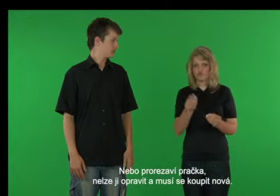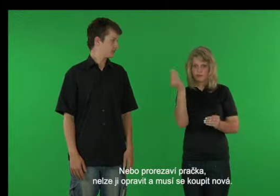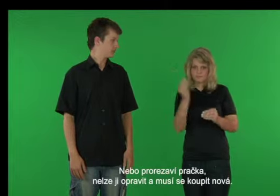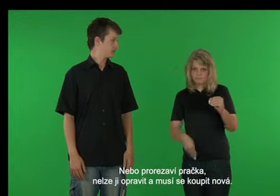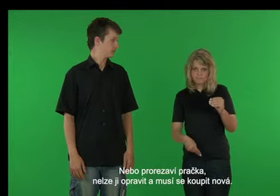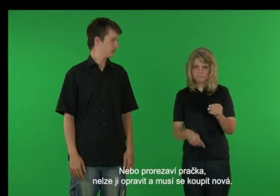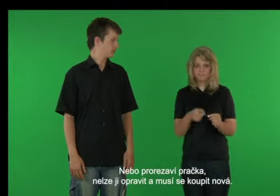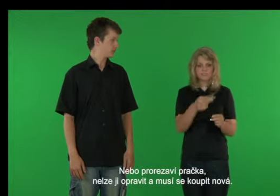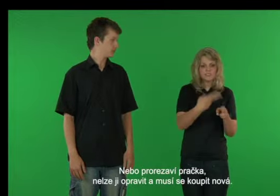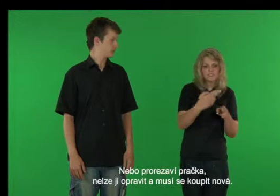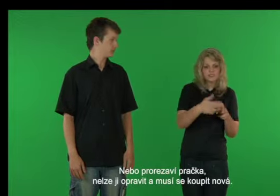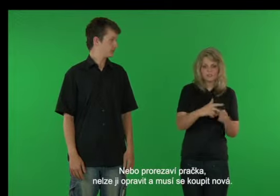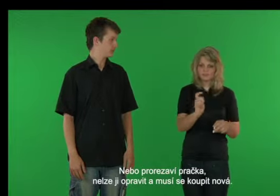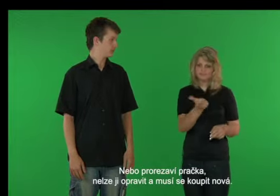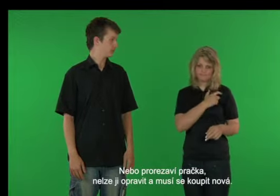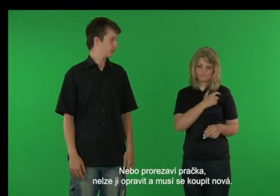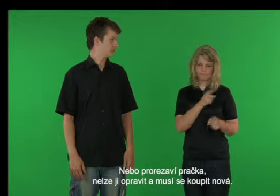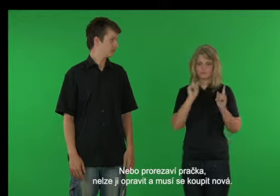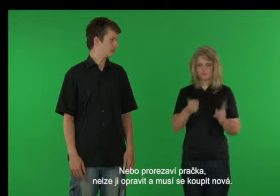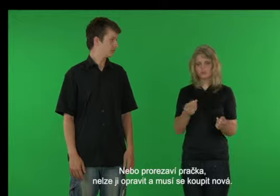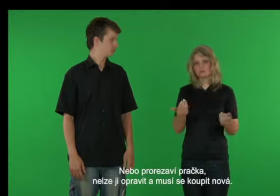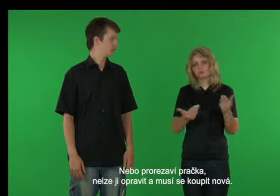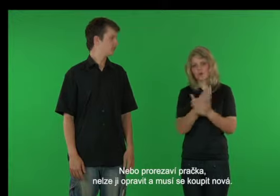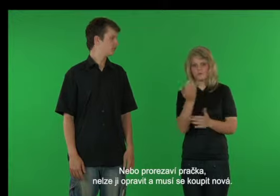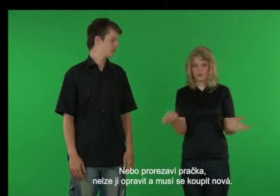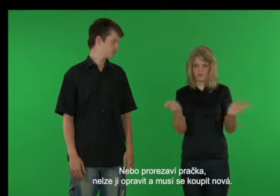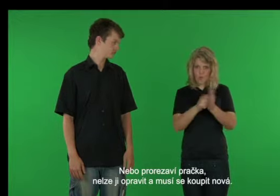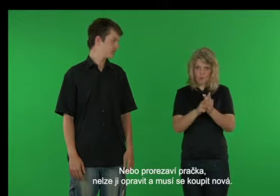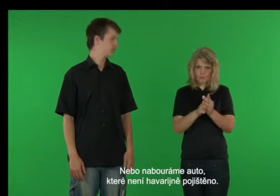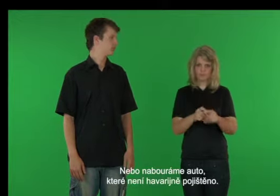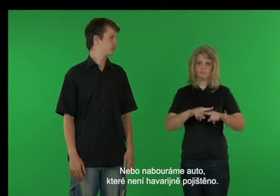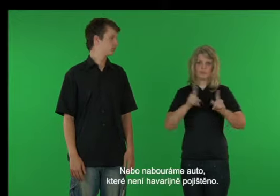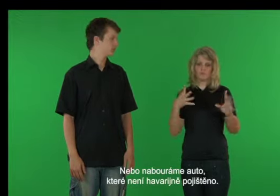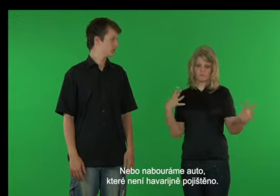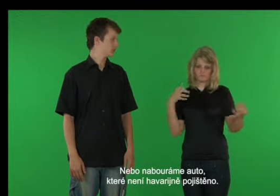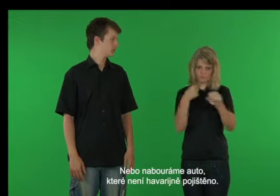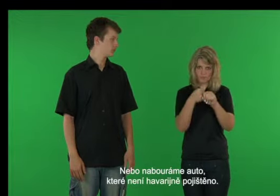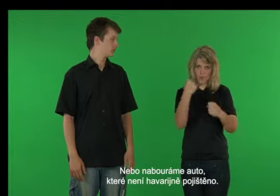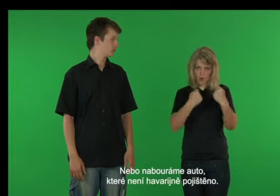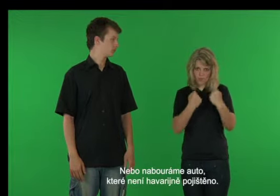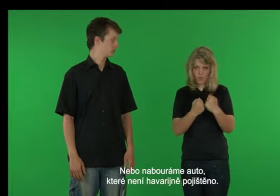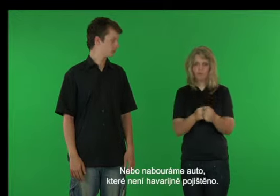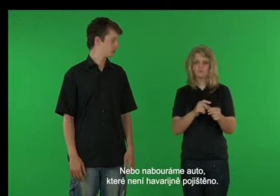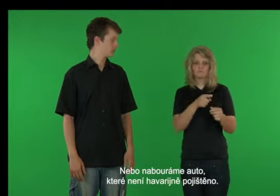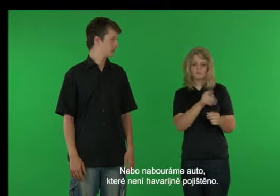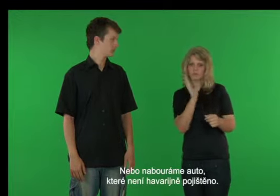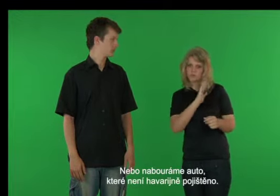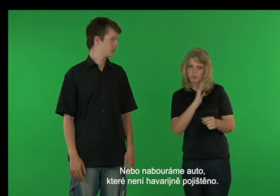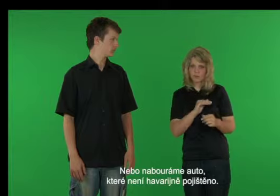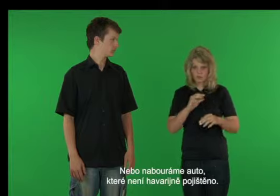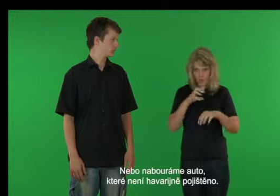Nebo pro rezaví pračka, nelze ji upravit a musí se koupit nová. Nebo nabouráme auto, které